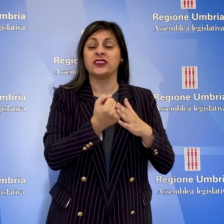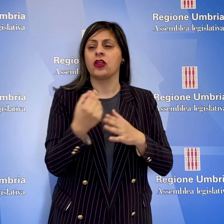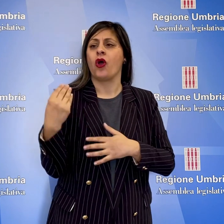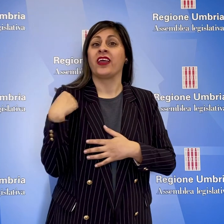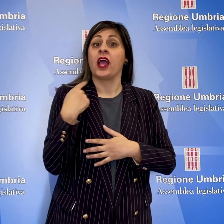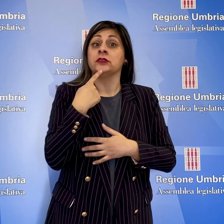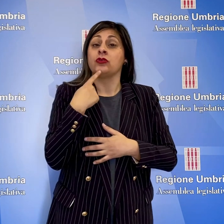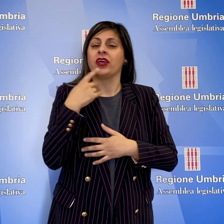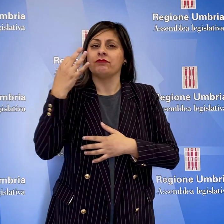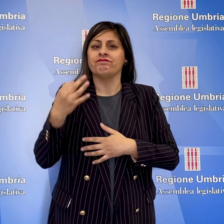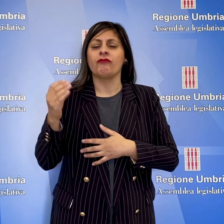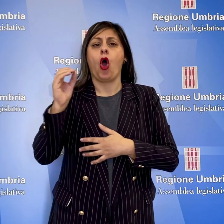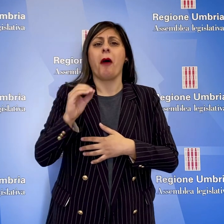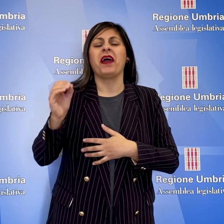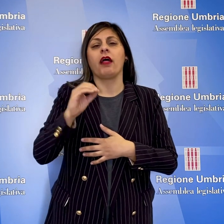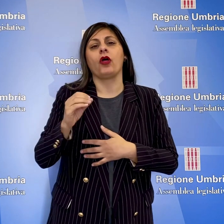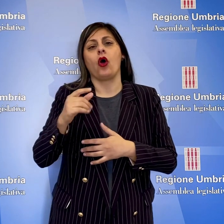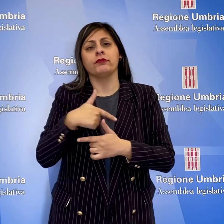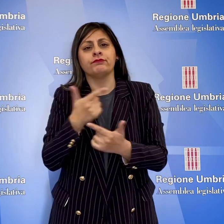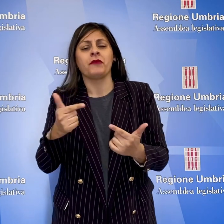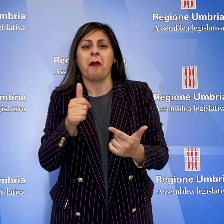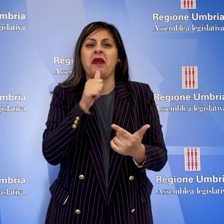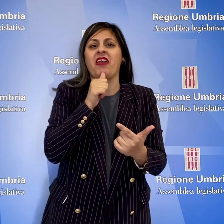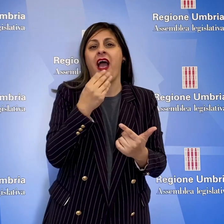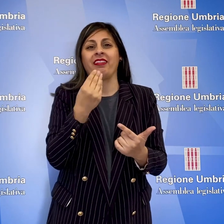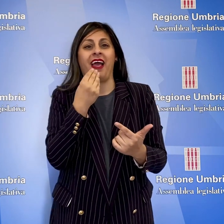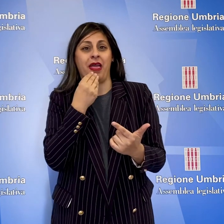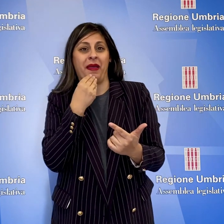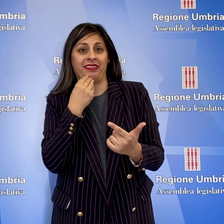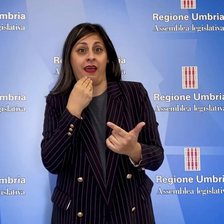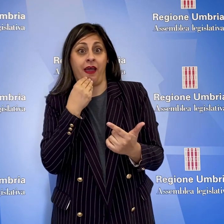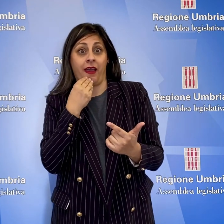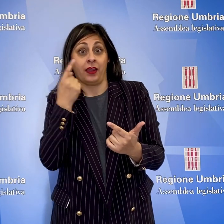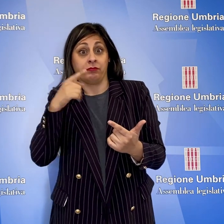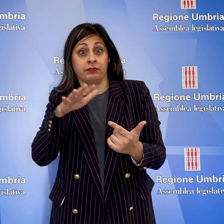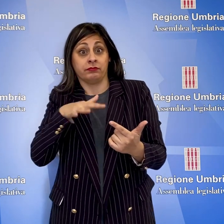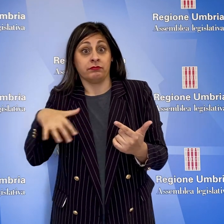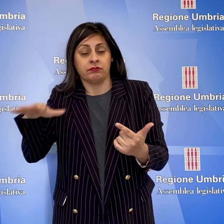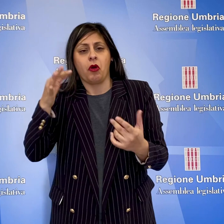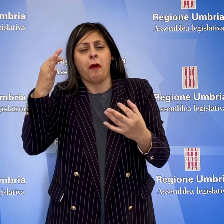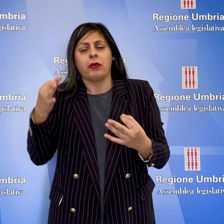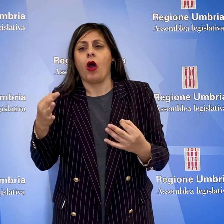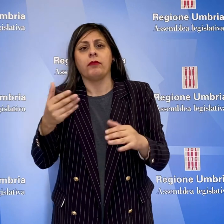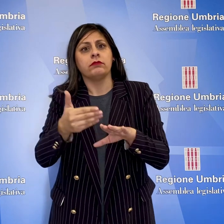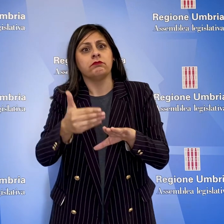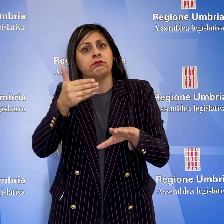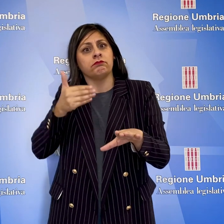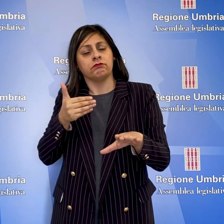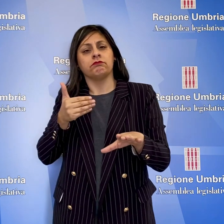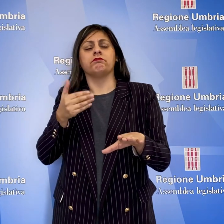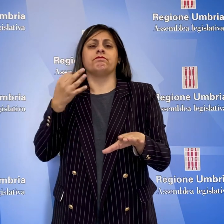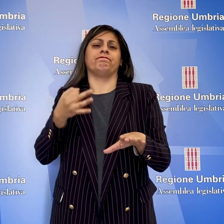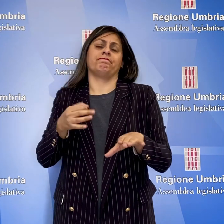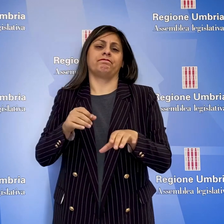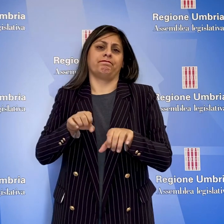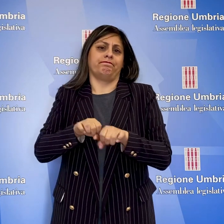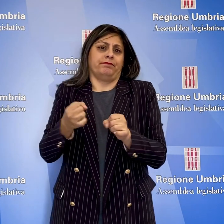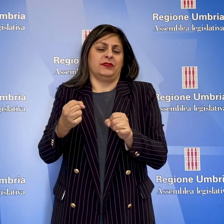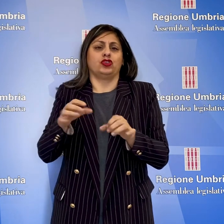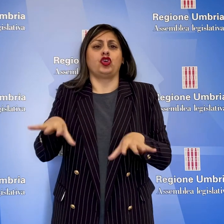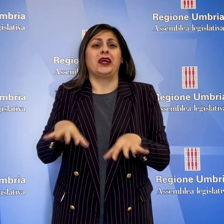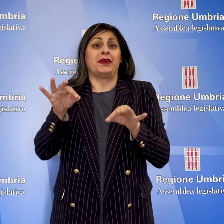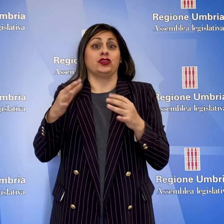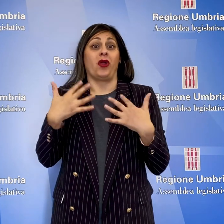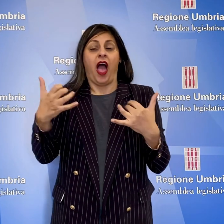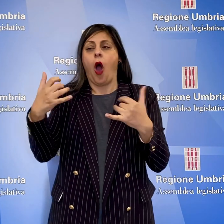richiesti dai rappresentanti degli operatori della somministrazione di bevande e alimenti espressi durante un incontro avuto nel corso di una